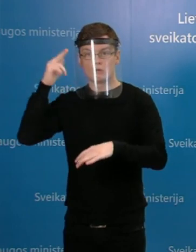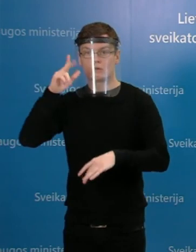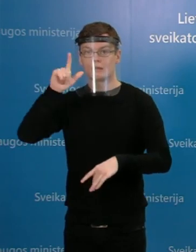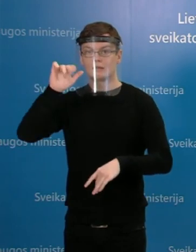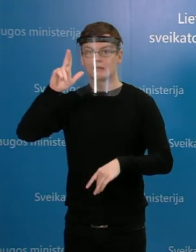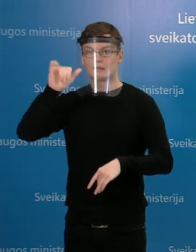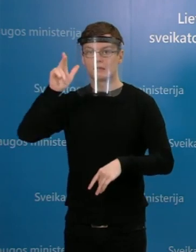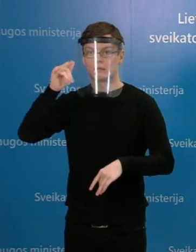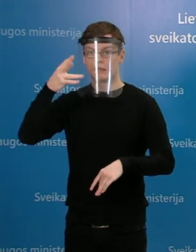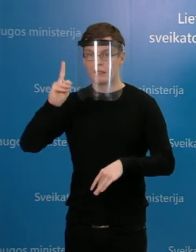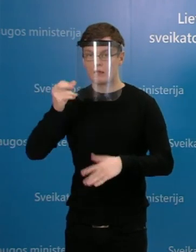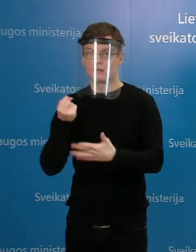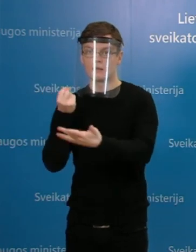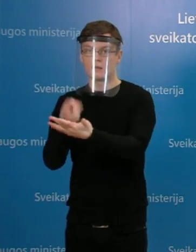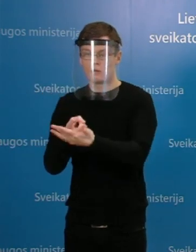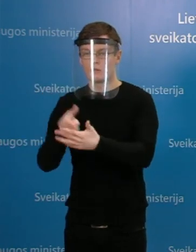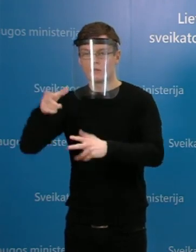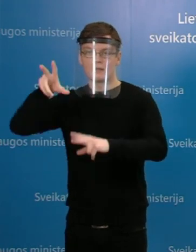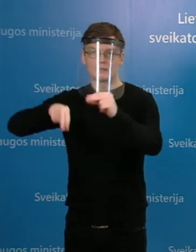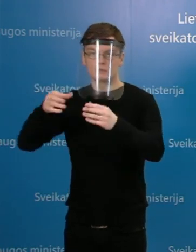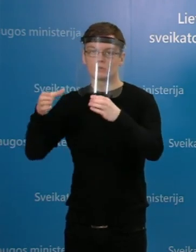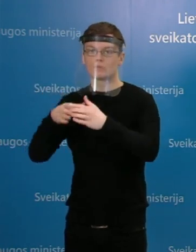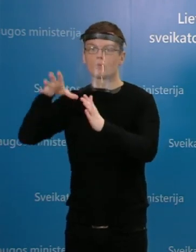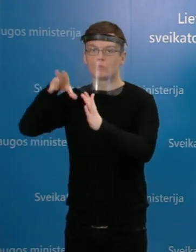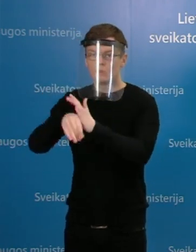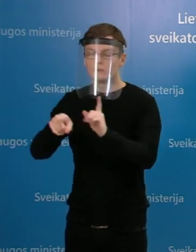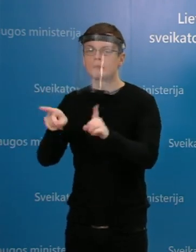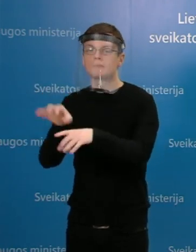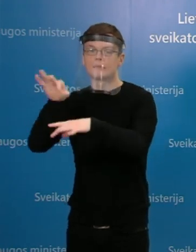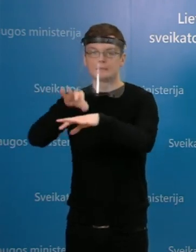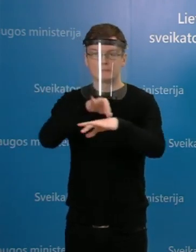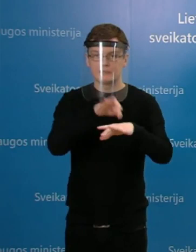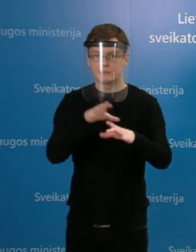vėlgi priklausė rizikos grupėjai pagal savo amžių ir lydinčių susirgymus.